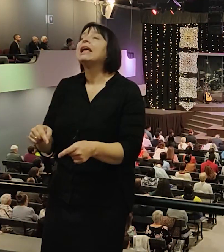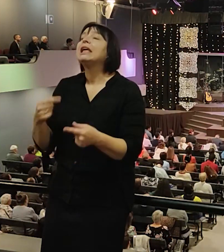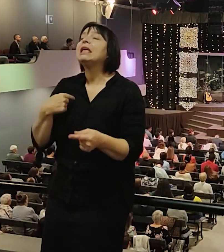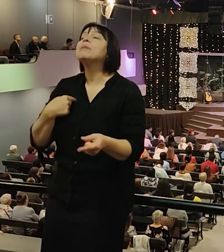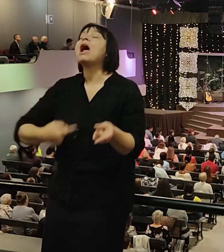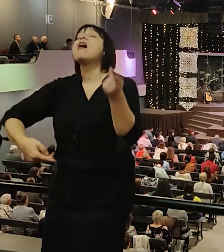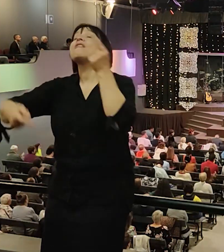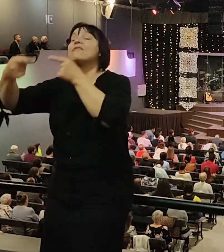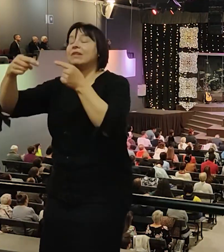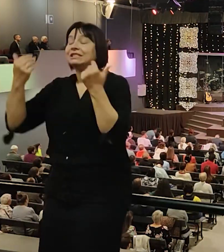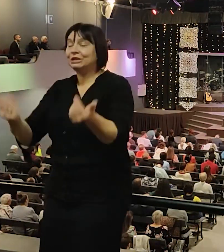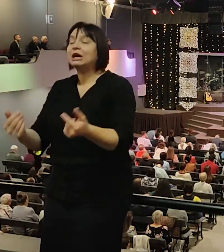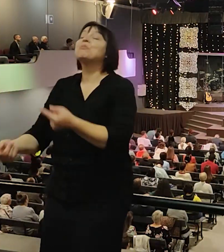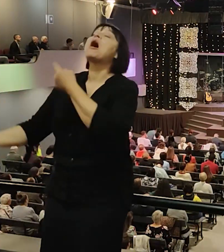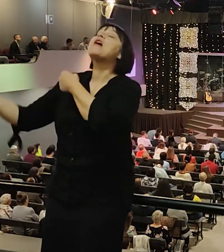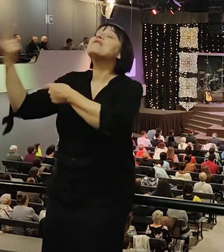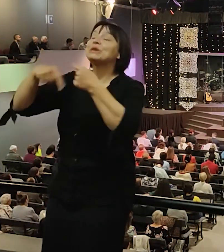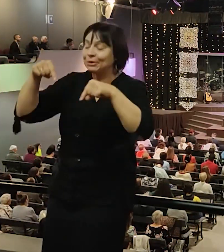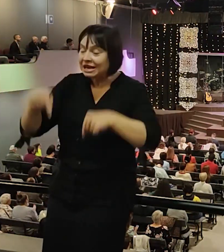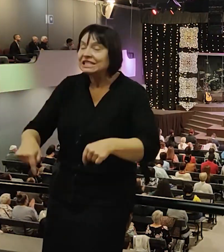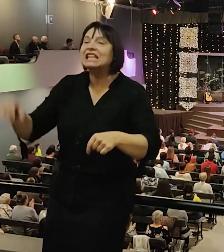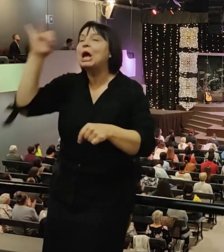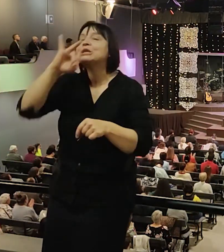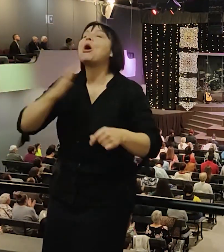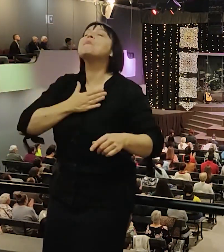историческую родину. Ассалам алейкум.